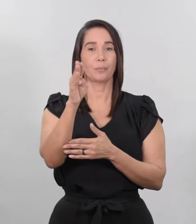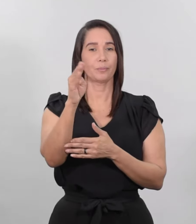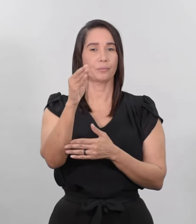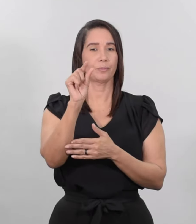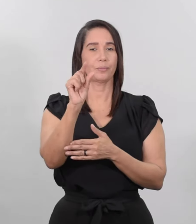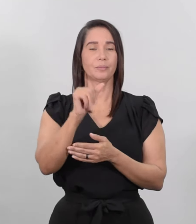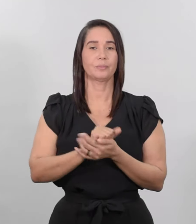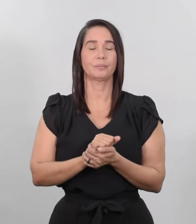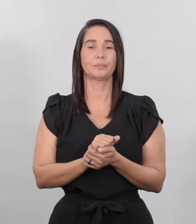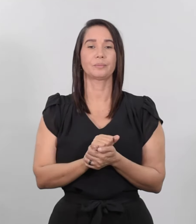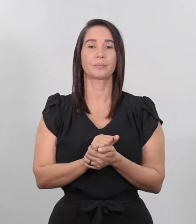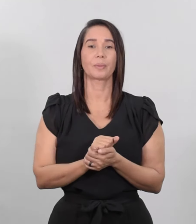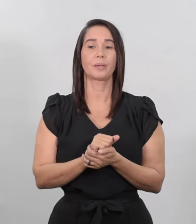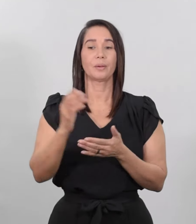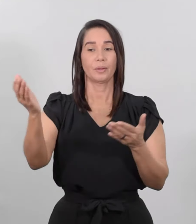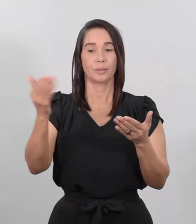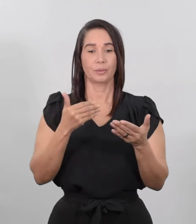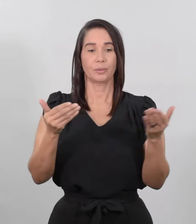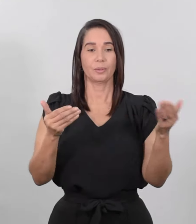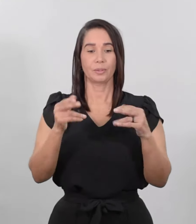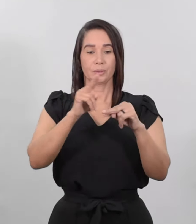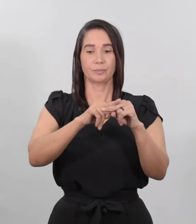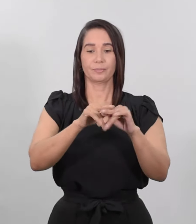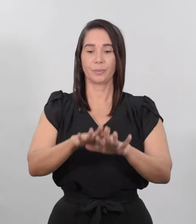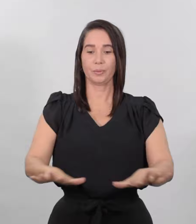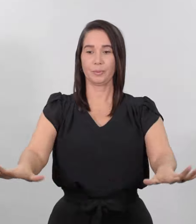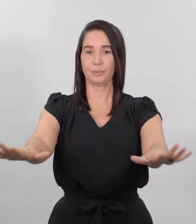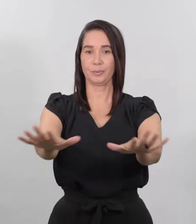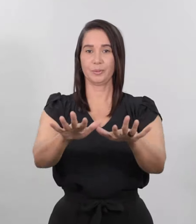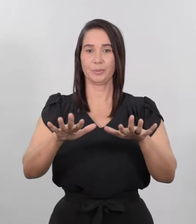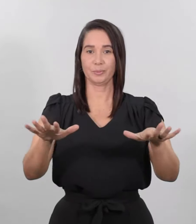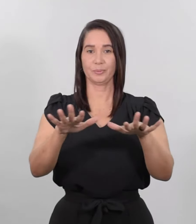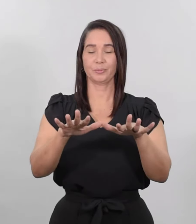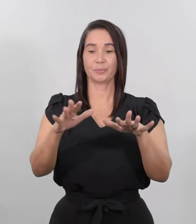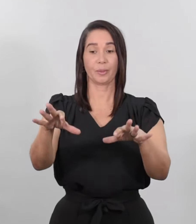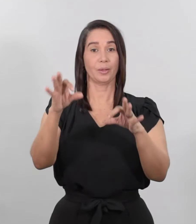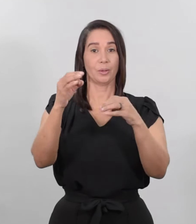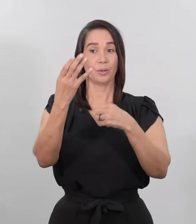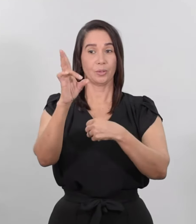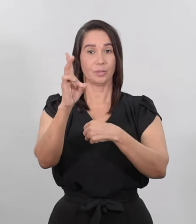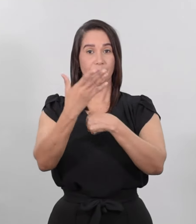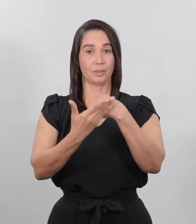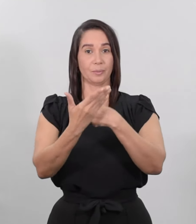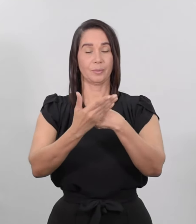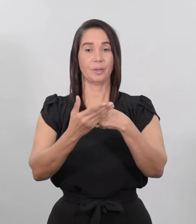Él mandó a que la gente se sentara en el suelo. Tomó los siete panes y los peces.